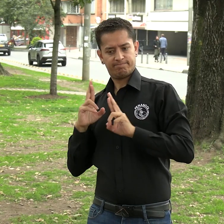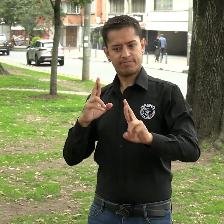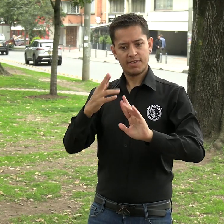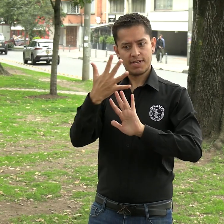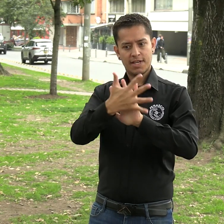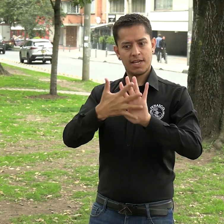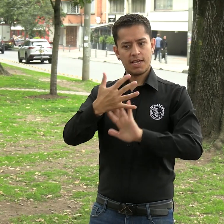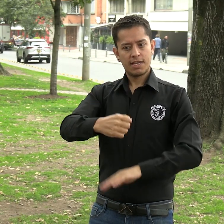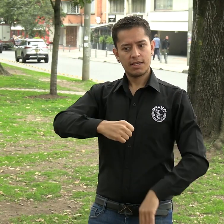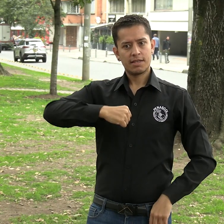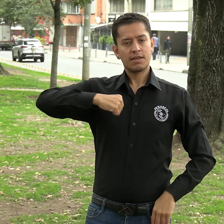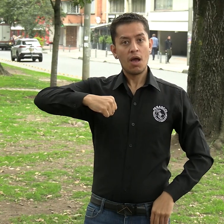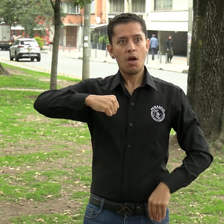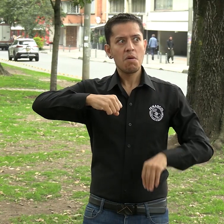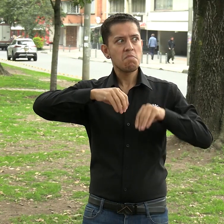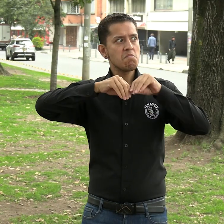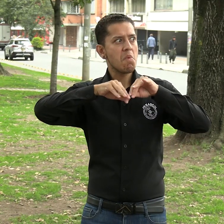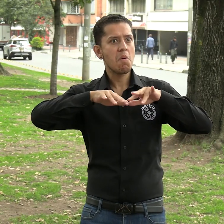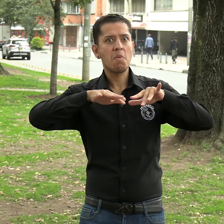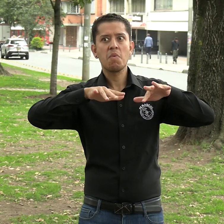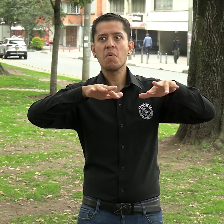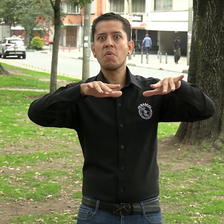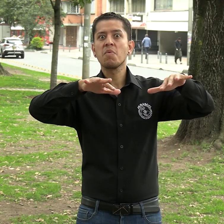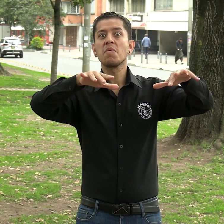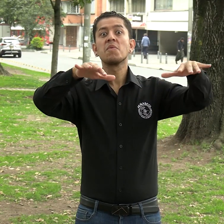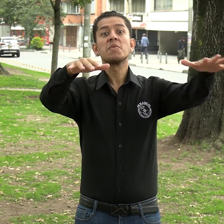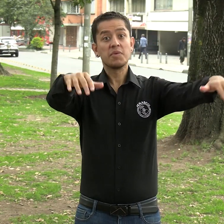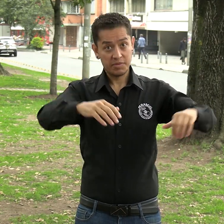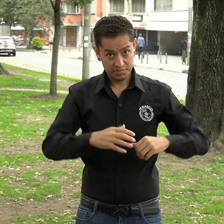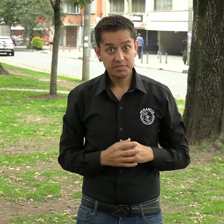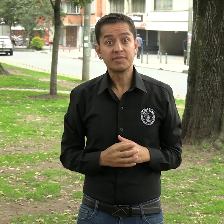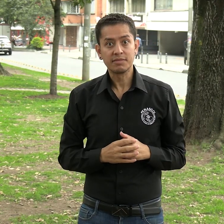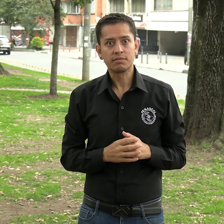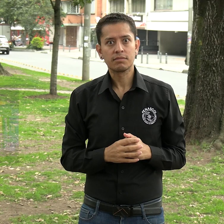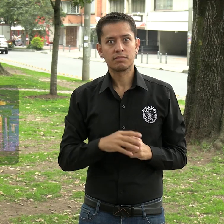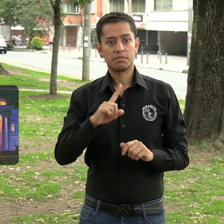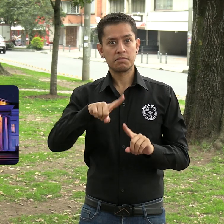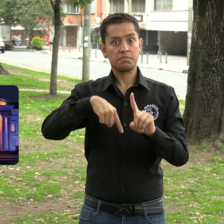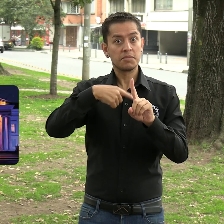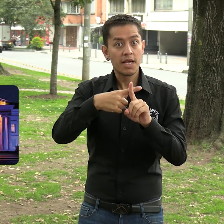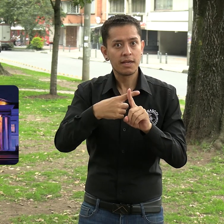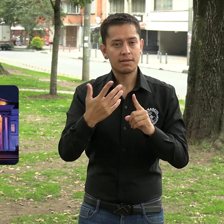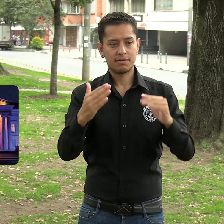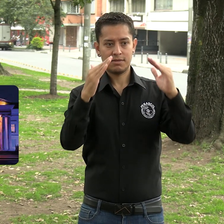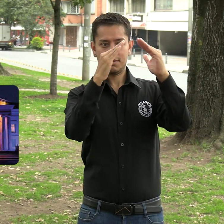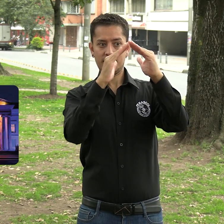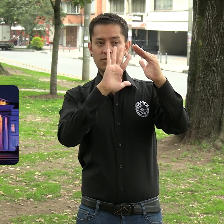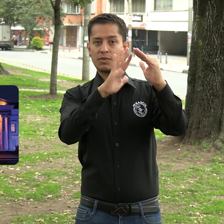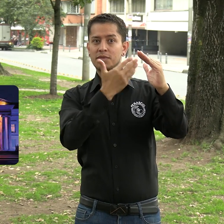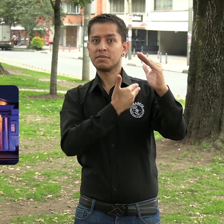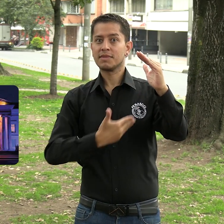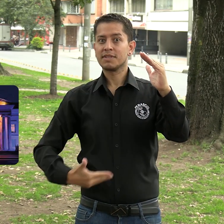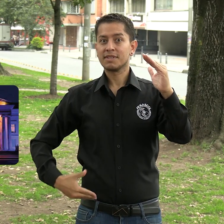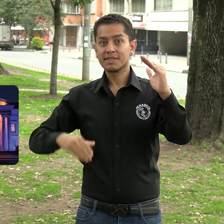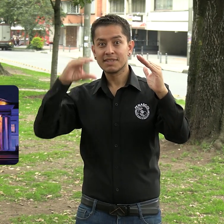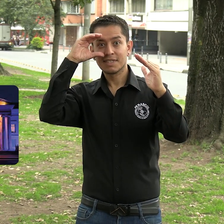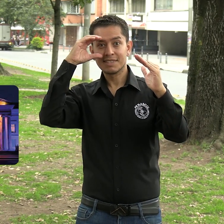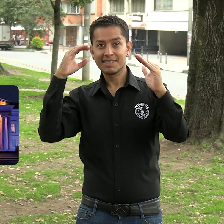famosos y demás, mediante el uso de un hashtag que generó conciencia y reconocimiento de la lengua de señas como